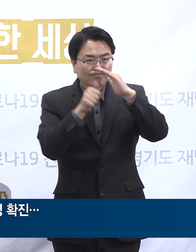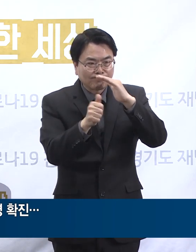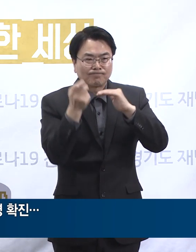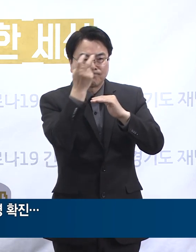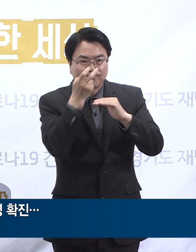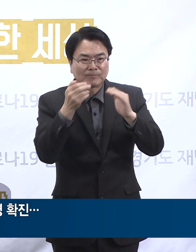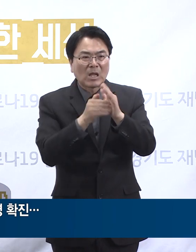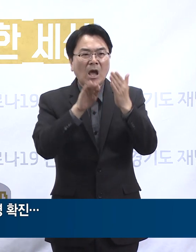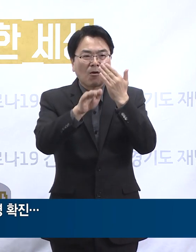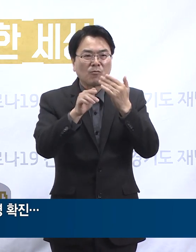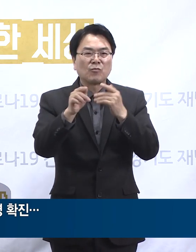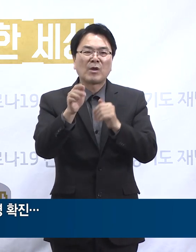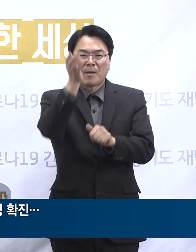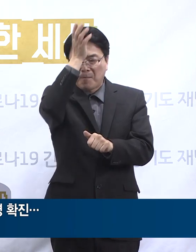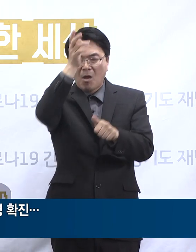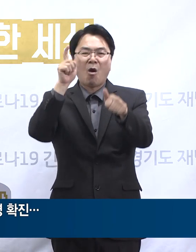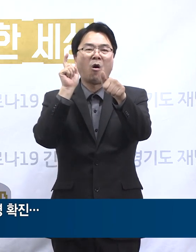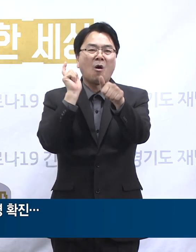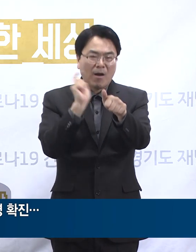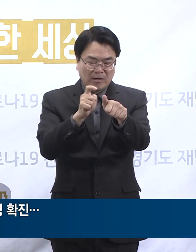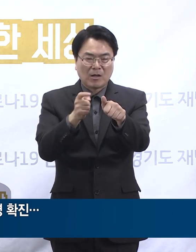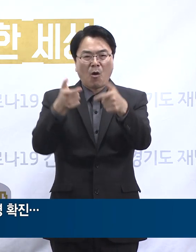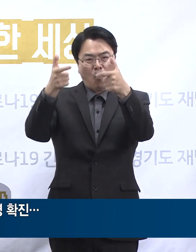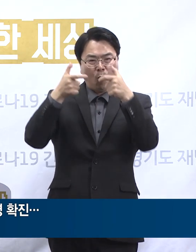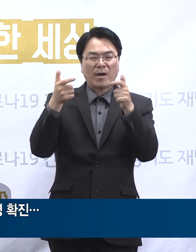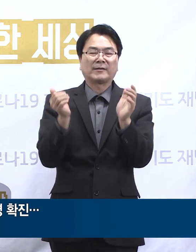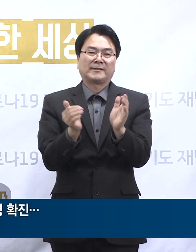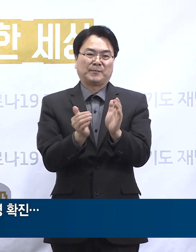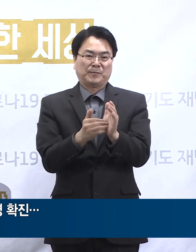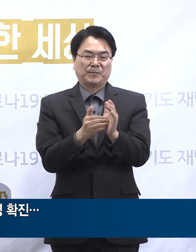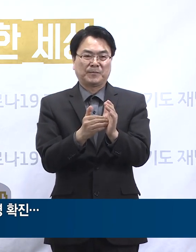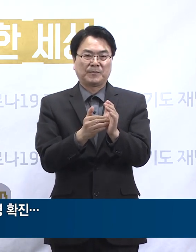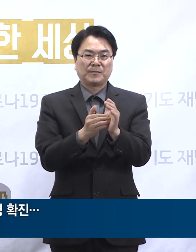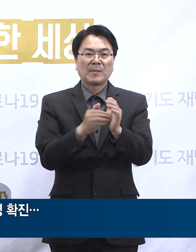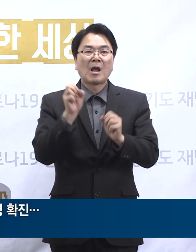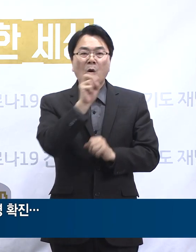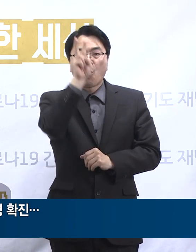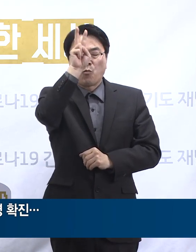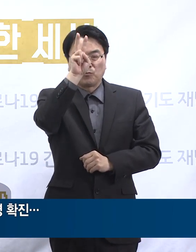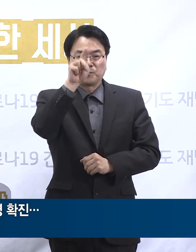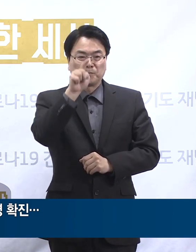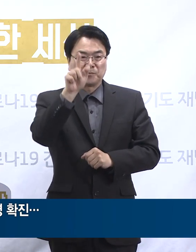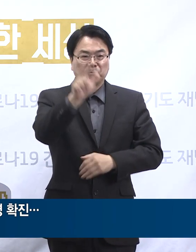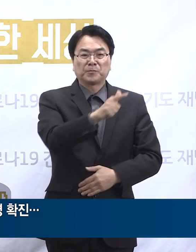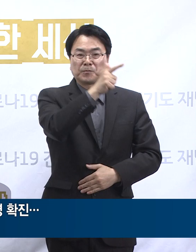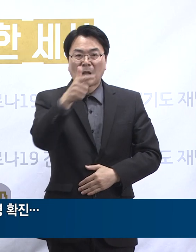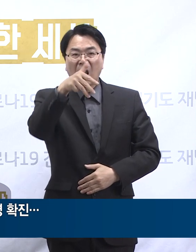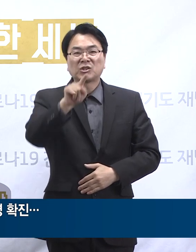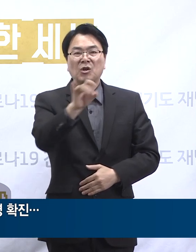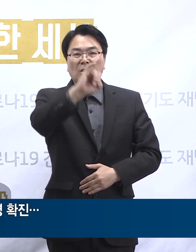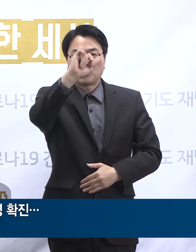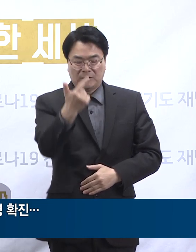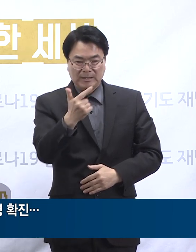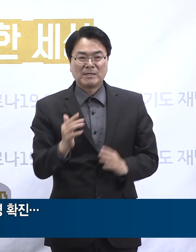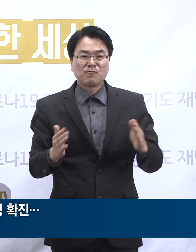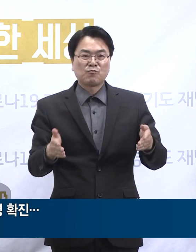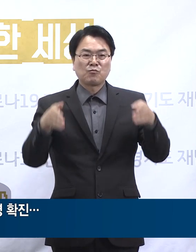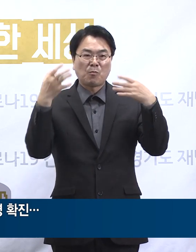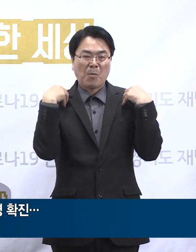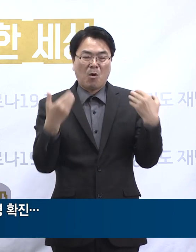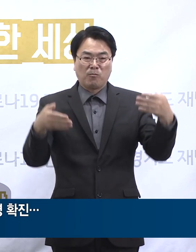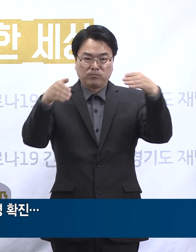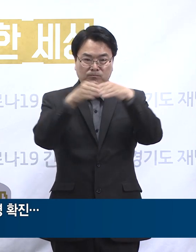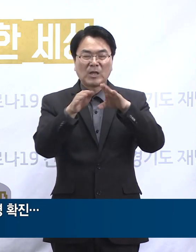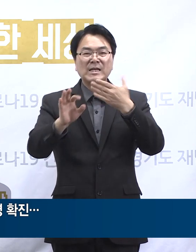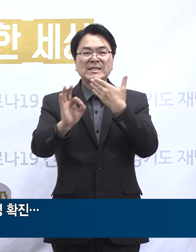확진 판정을 받은 것으로 확인됩니다. 용인시는 4월 7일 하루 처인구청 본관과 별관 건물 전체를 임시